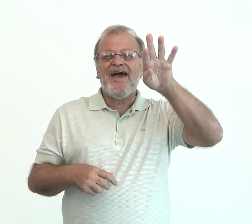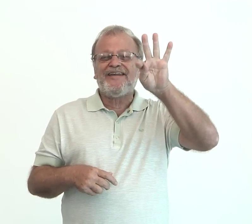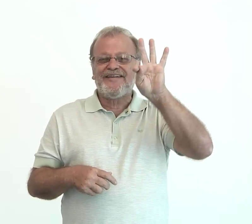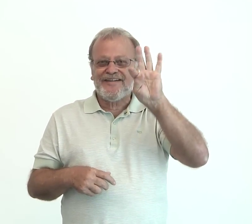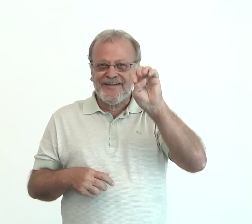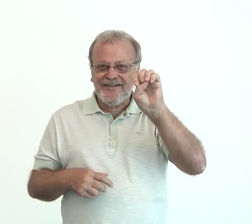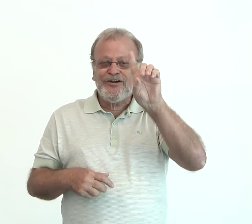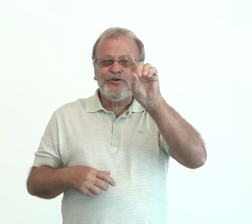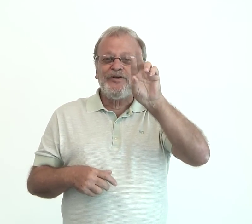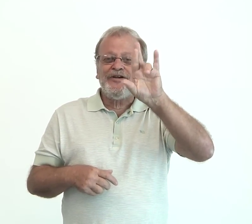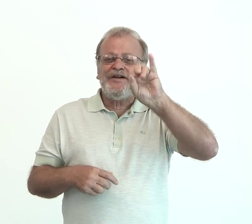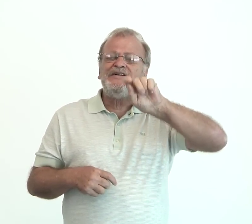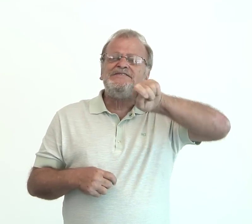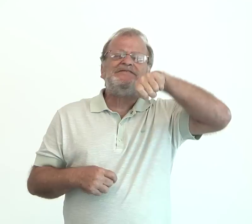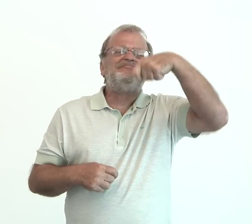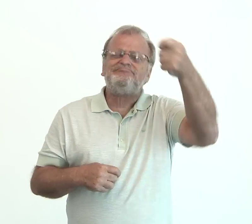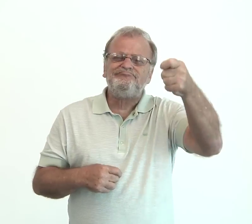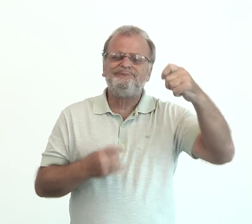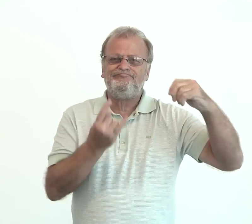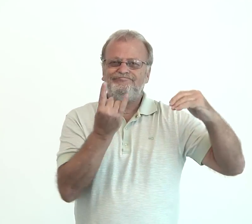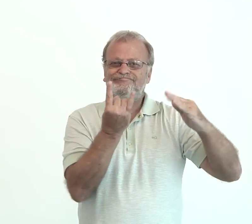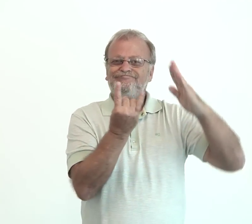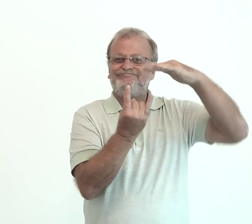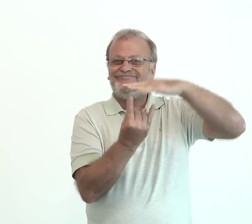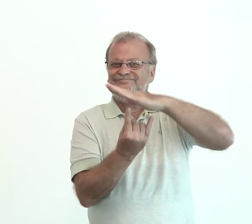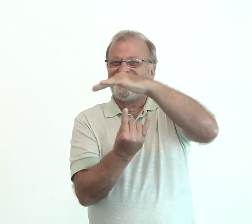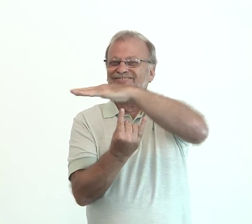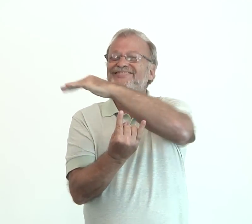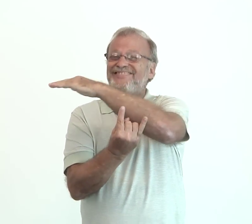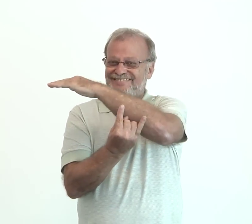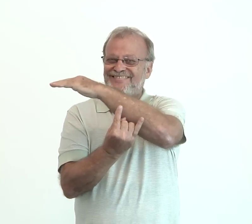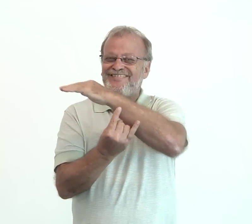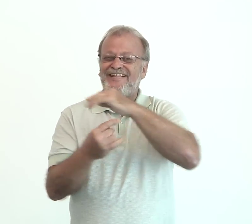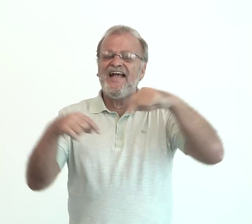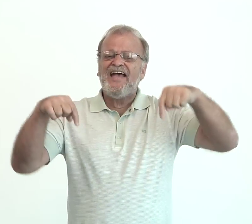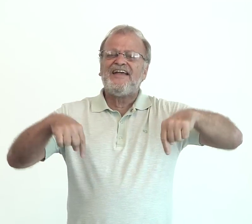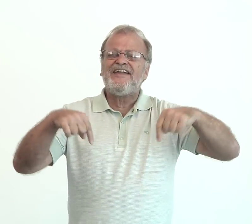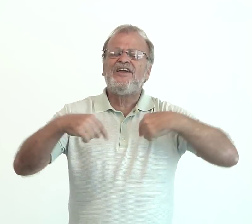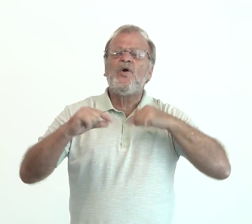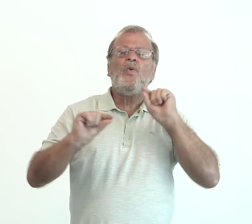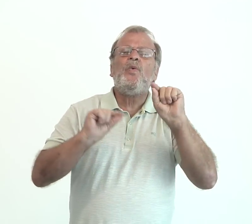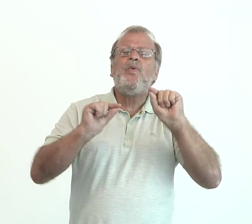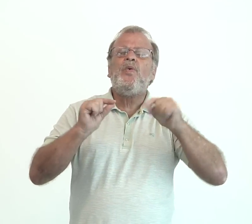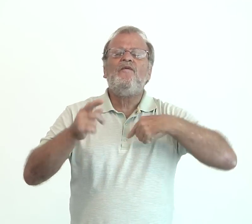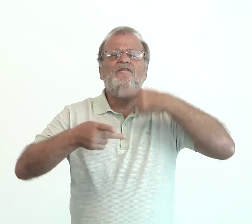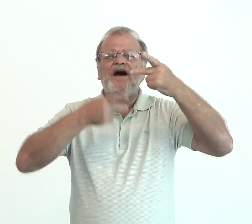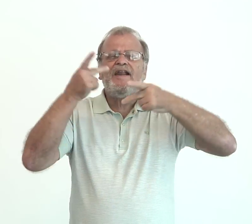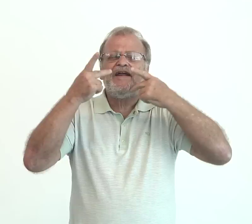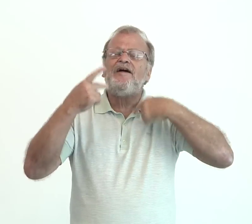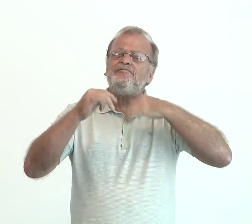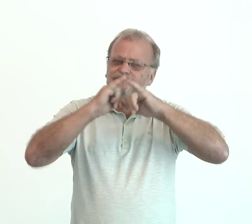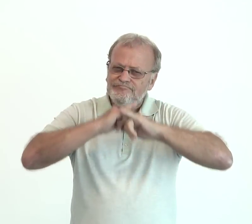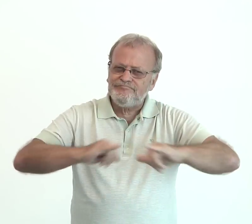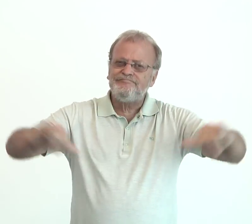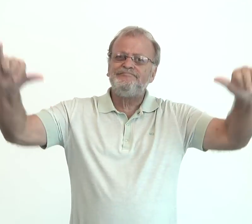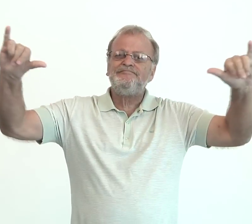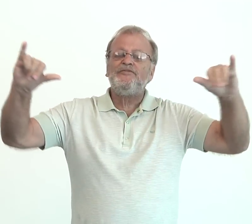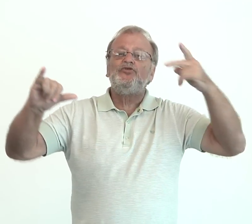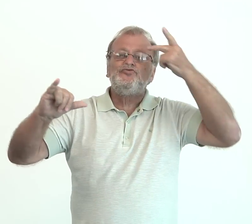só com os dedos indicador e mindinho levantados na vertical, enquanto a outra palma da mão faz um movimento de onda na horizontal, sobre os dedos